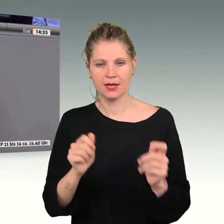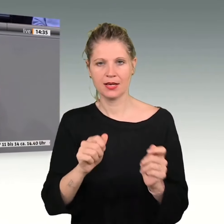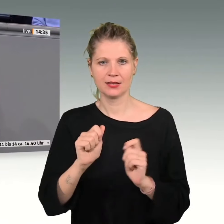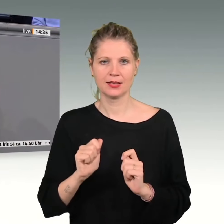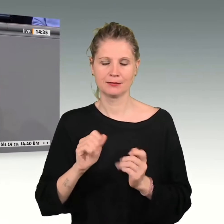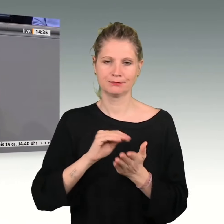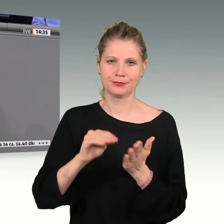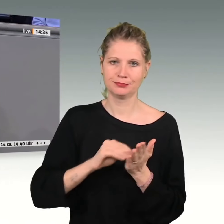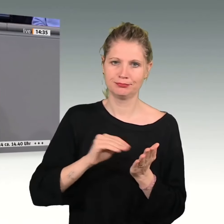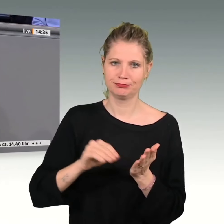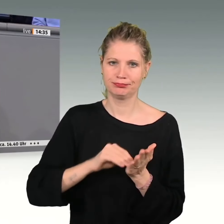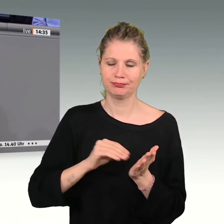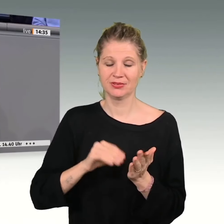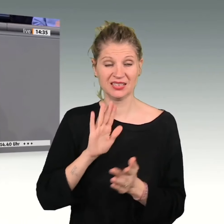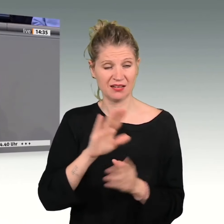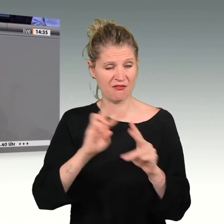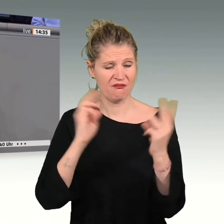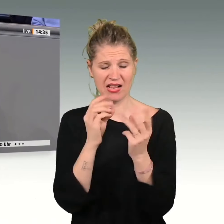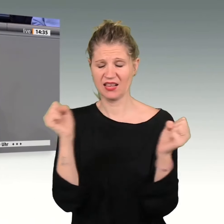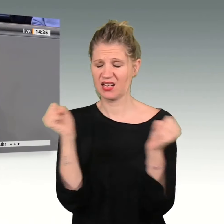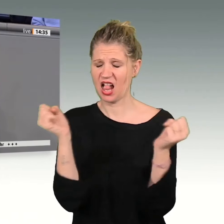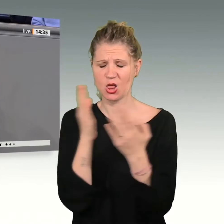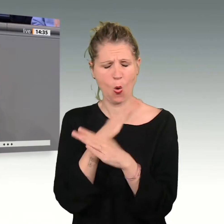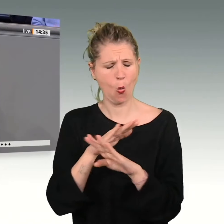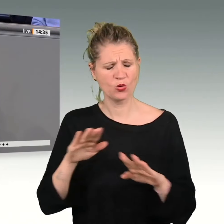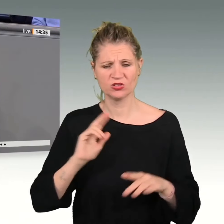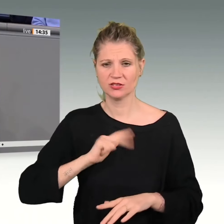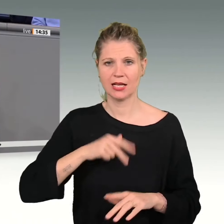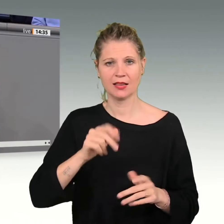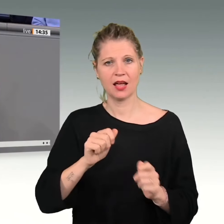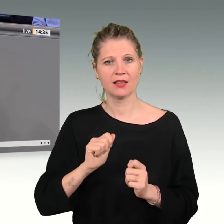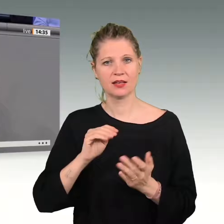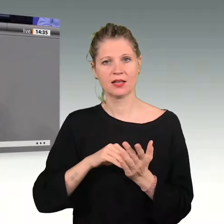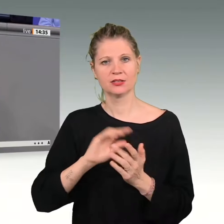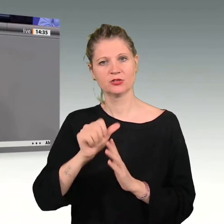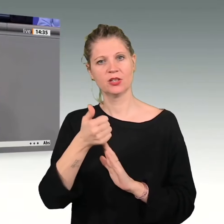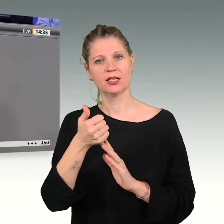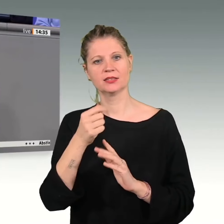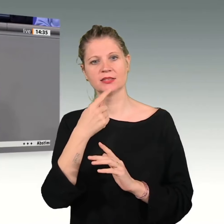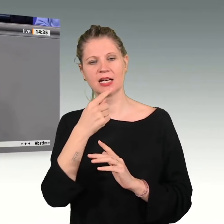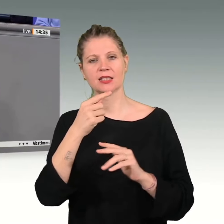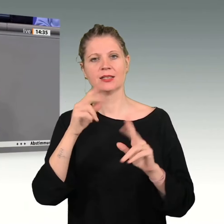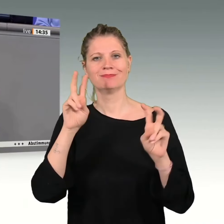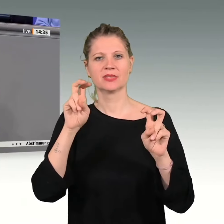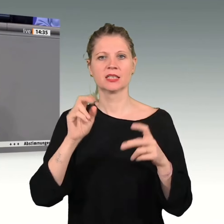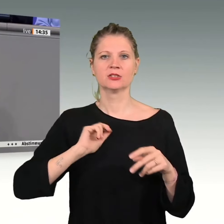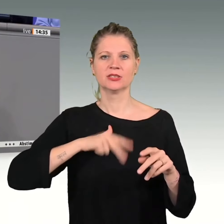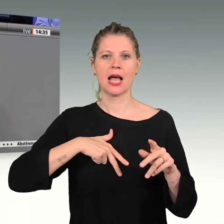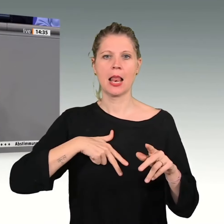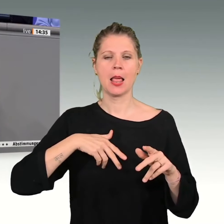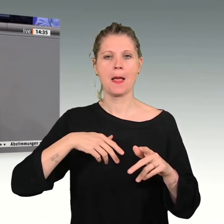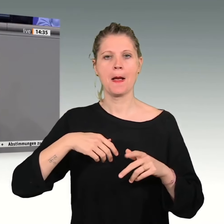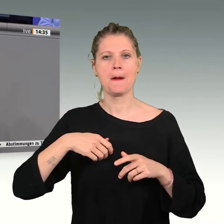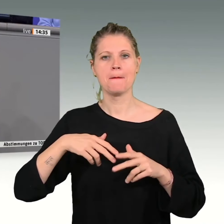Ihre Welt ist kalt und unsozial. In diesem Antrag spricht die AfD erst von sozialer Marktwirtschaft, dann von die